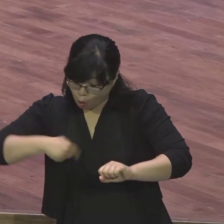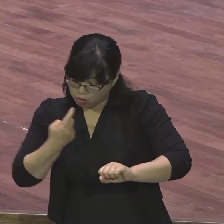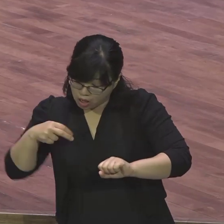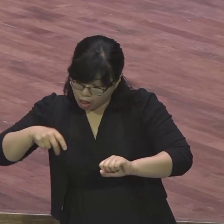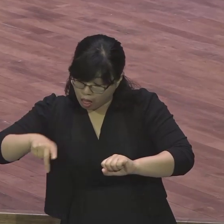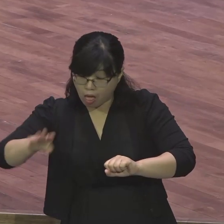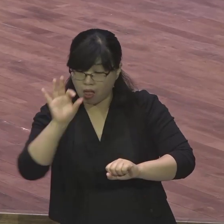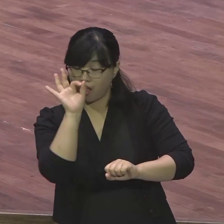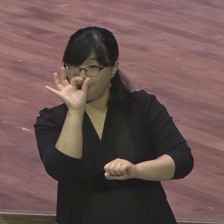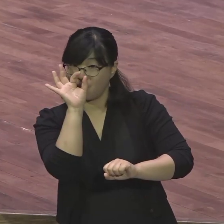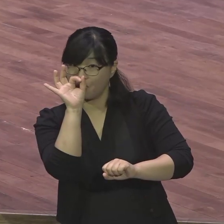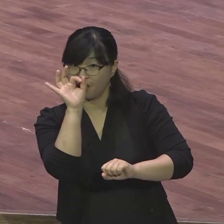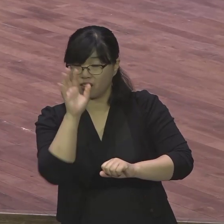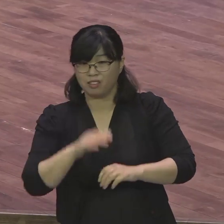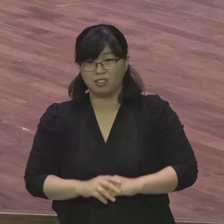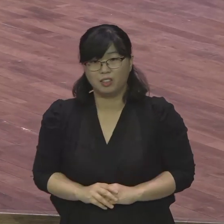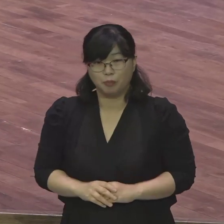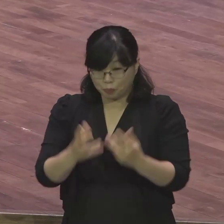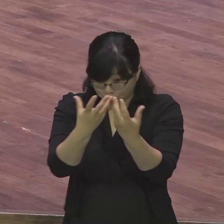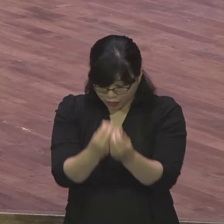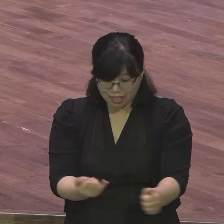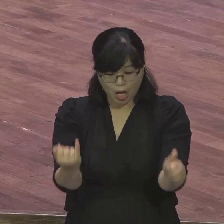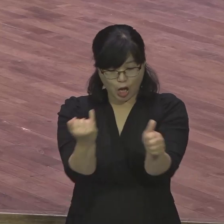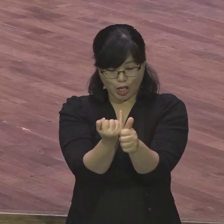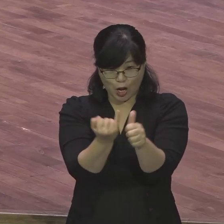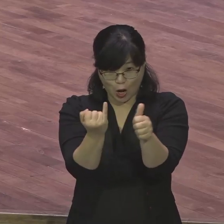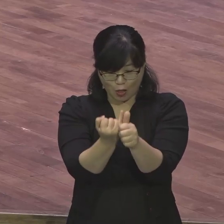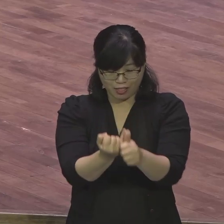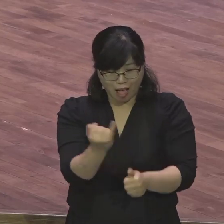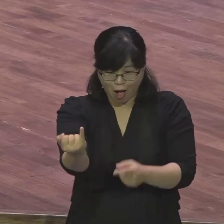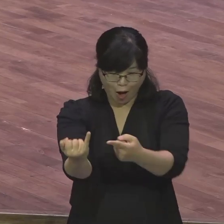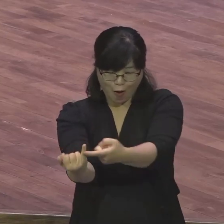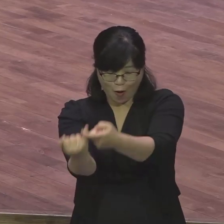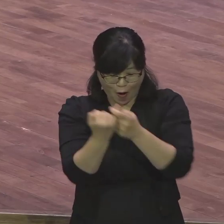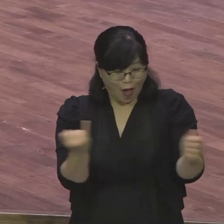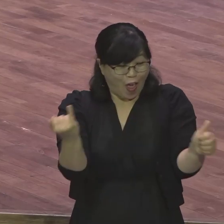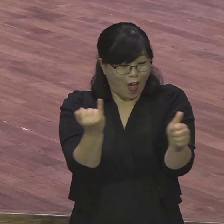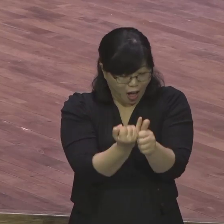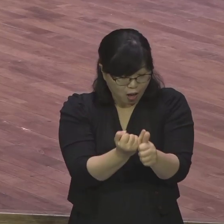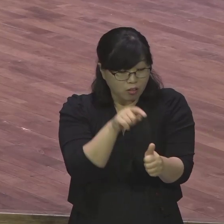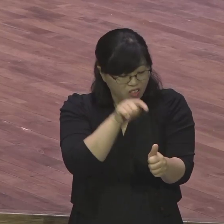것은 산에 오르는 것이다 그러나 결혼 생활은 사막을 통과하는 것이다